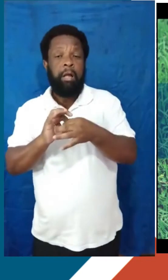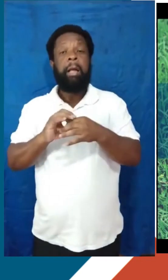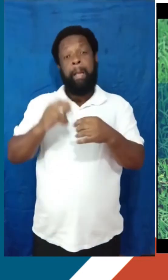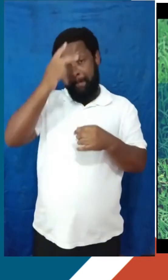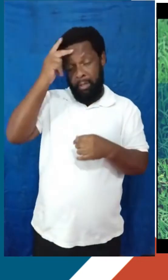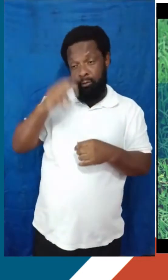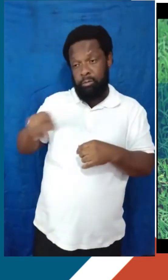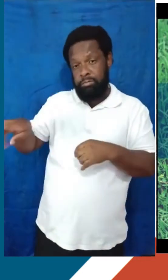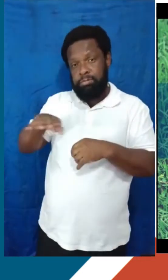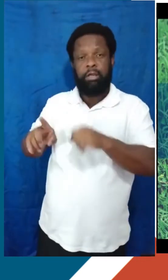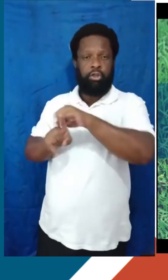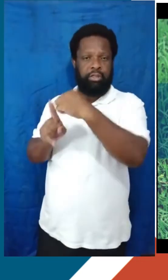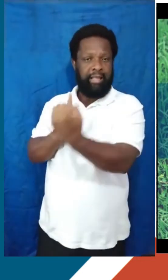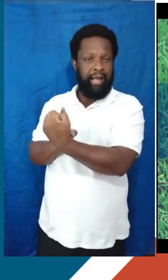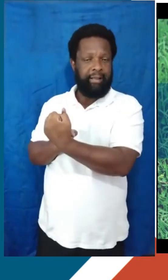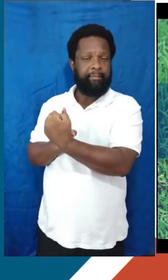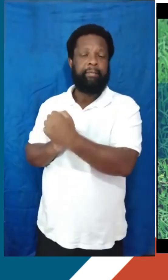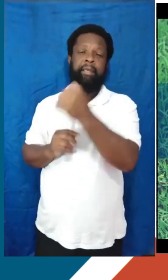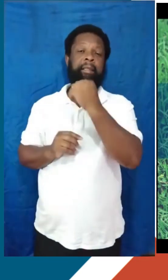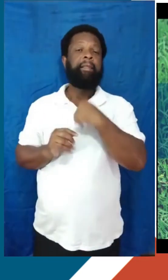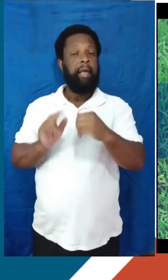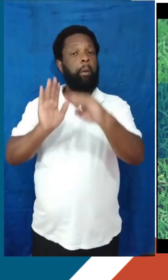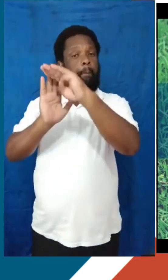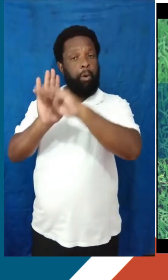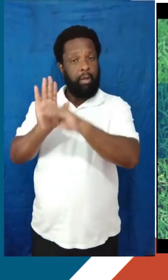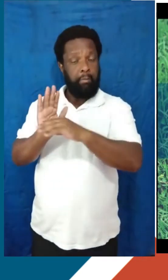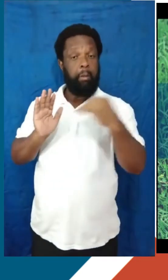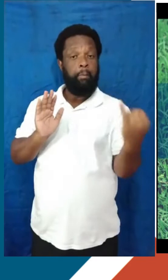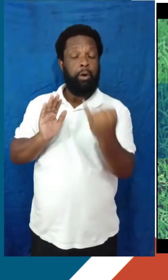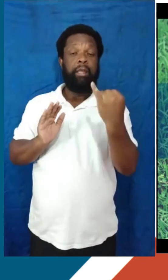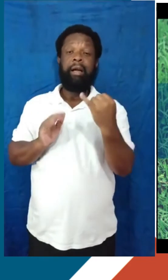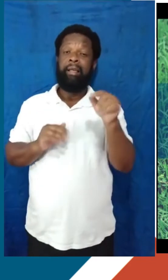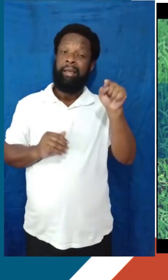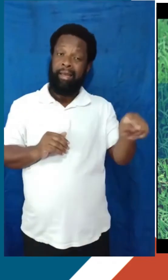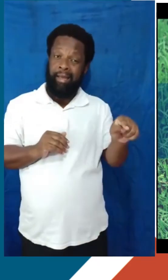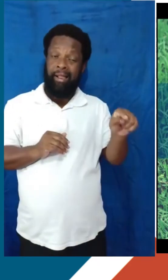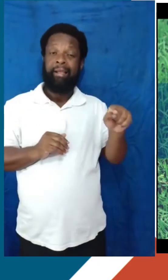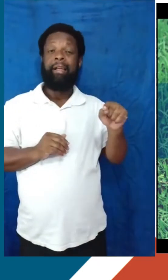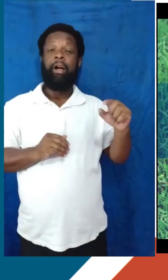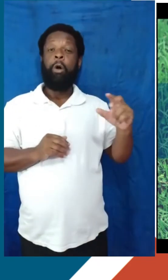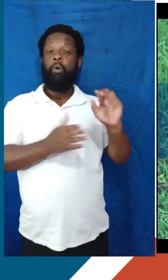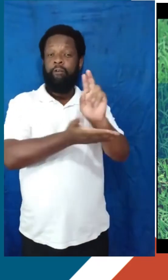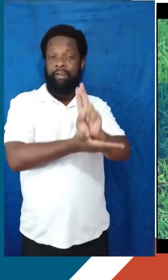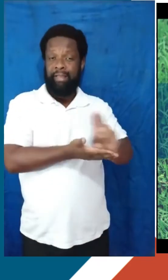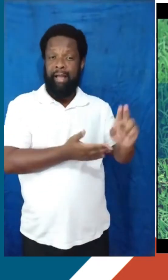toda a parcela da sociedade. Então, um programa importante, né, que popularizou as universidades particulares, o que tenta, né,